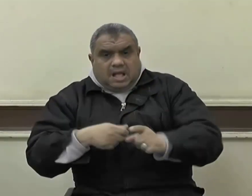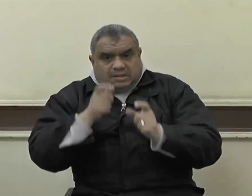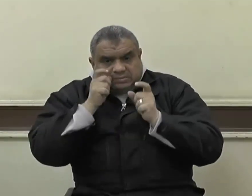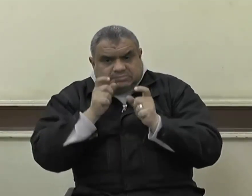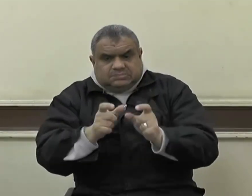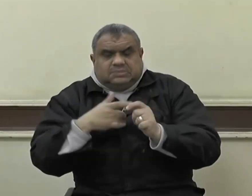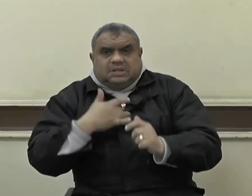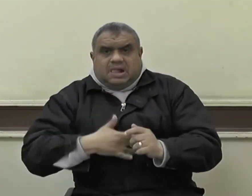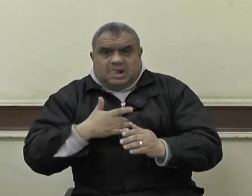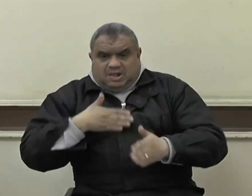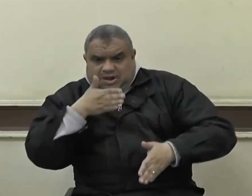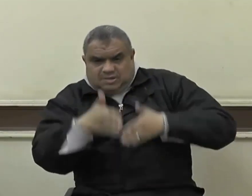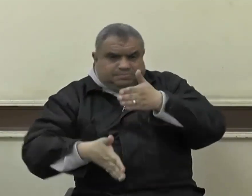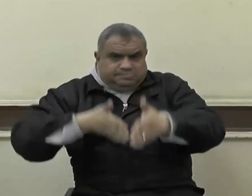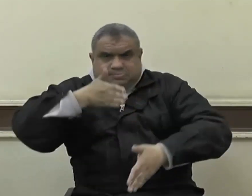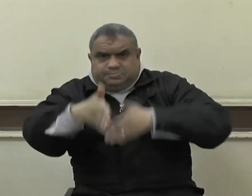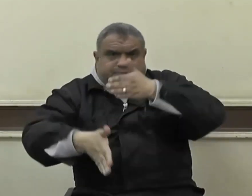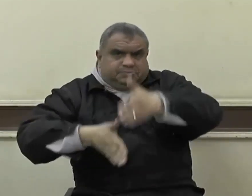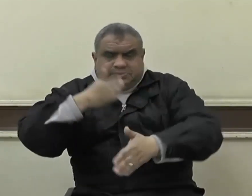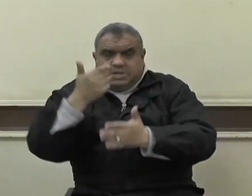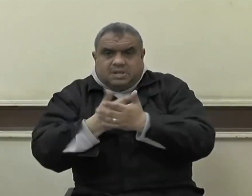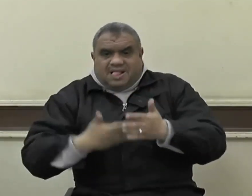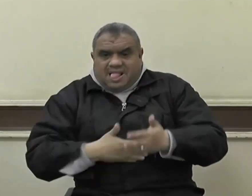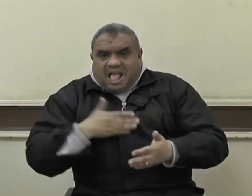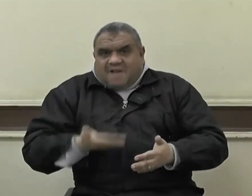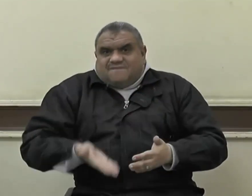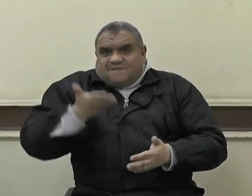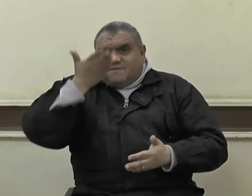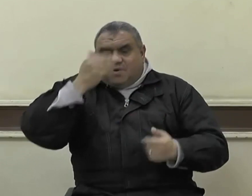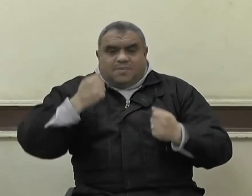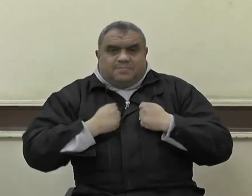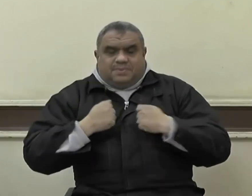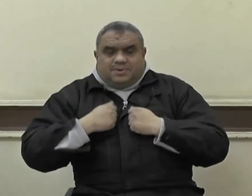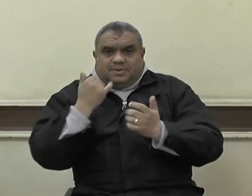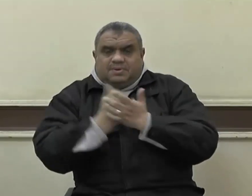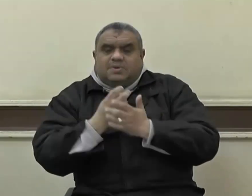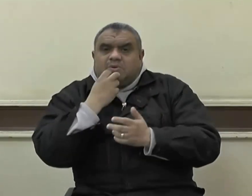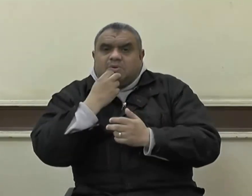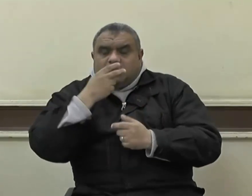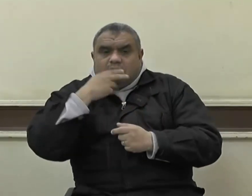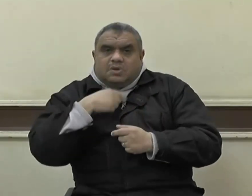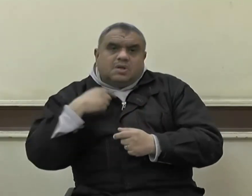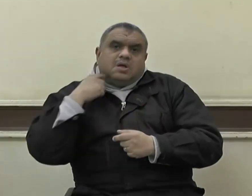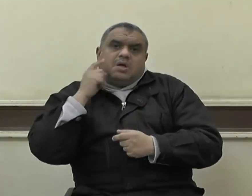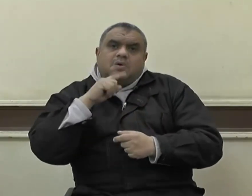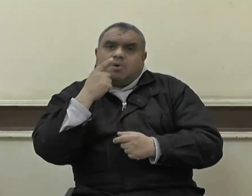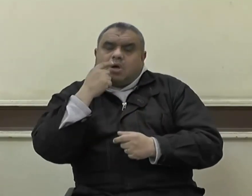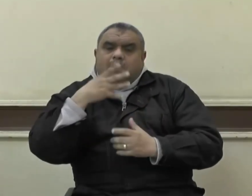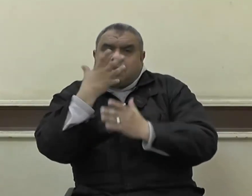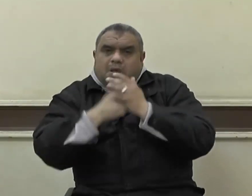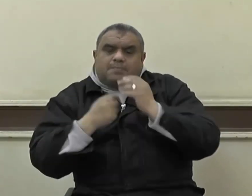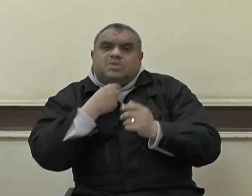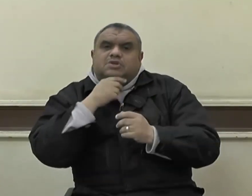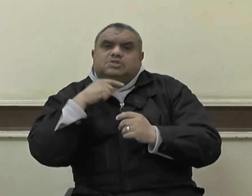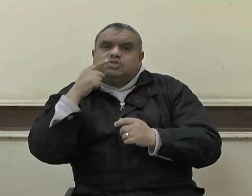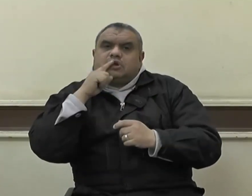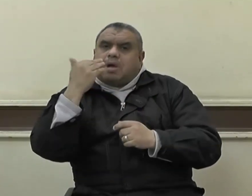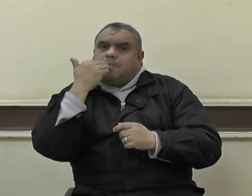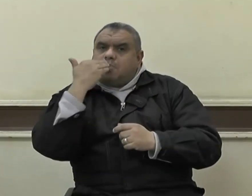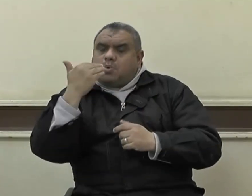الأعرج الذي كان يتمنى الخروج يوم بدر فأبى النبي صلى الله عليه وسلم أن يخرج